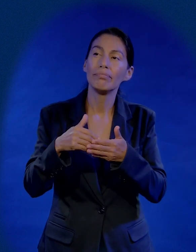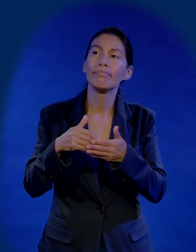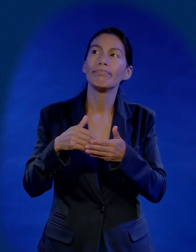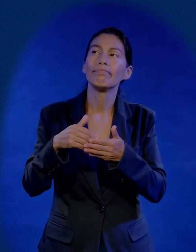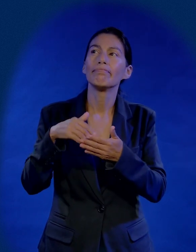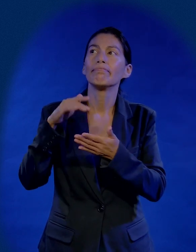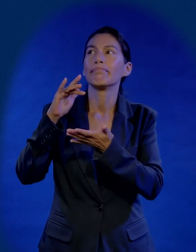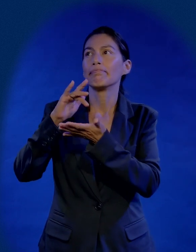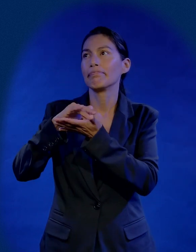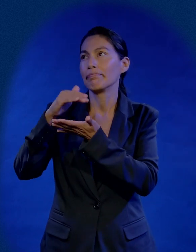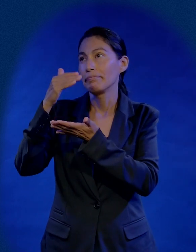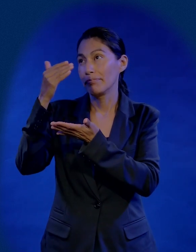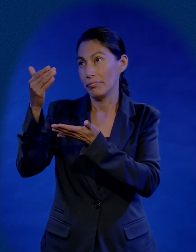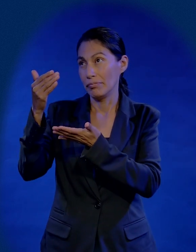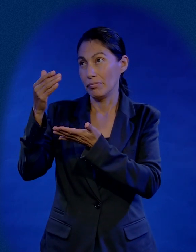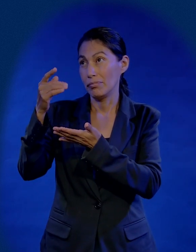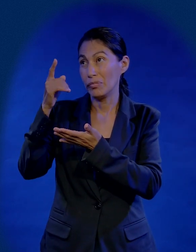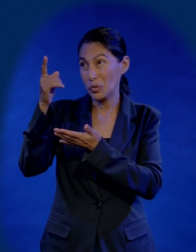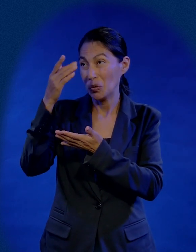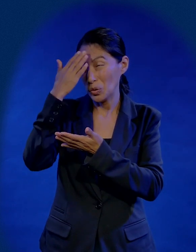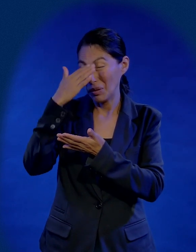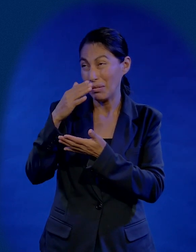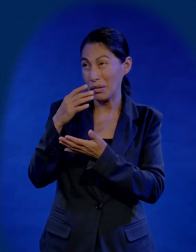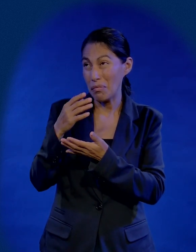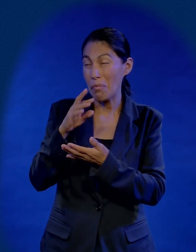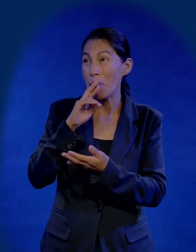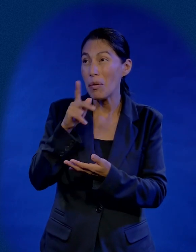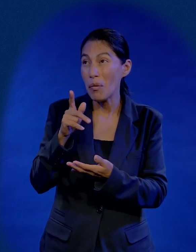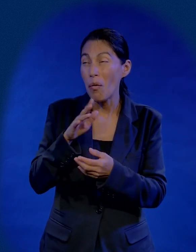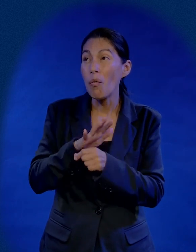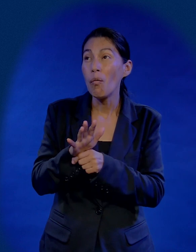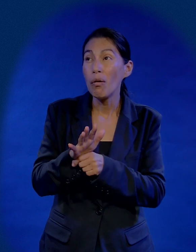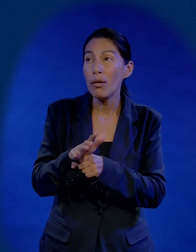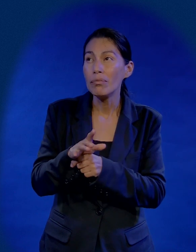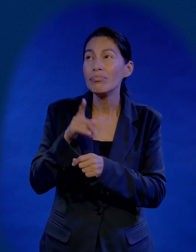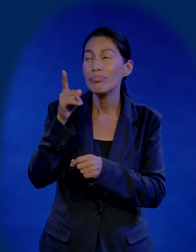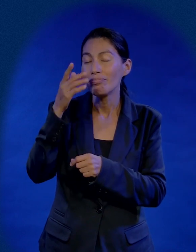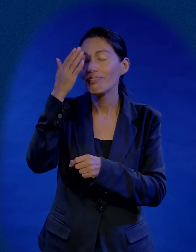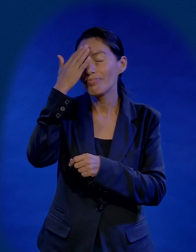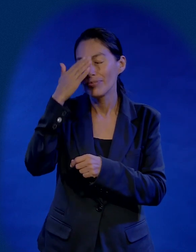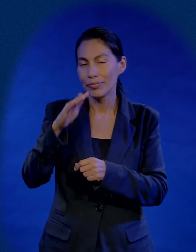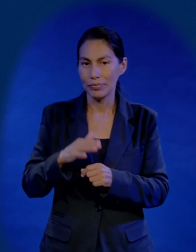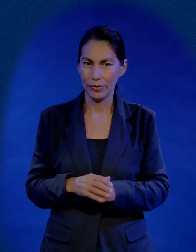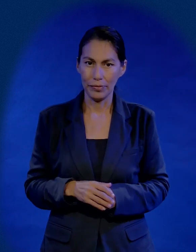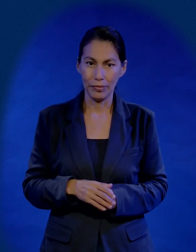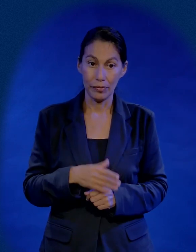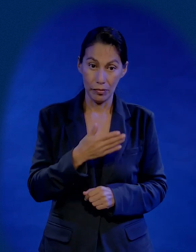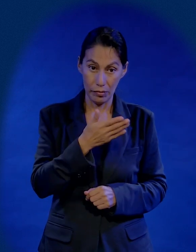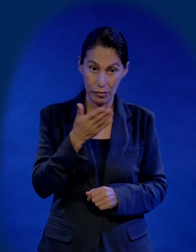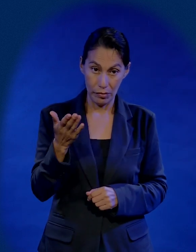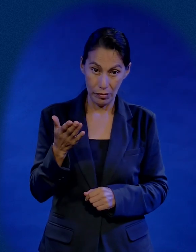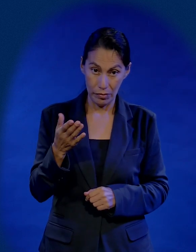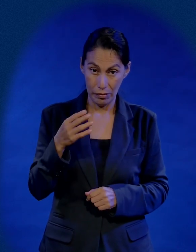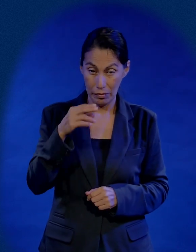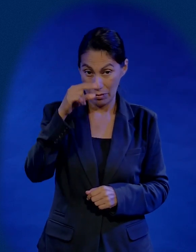gracias Señor porque tú siempre sabes lo que es mejor nunca sea